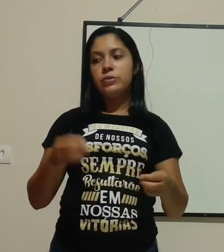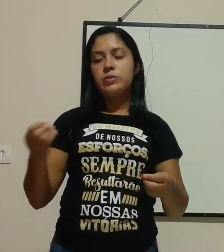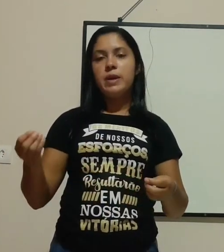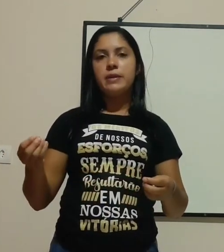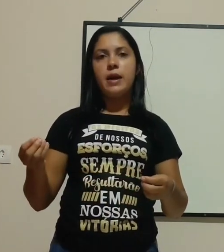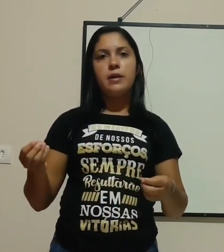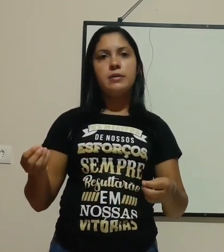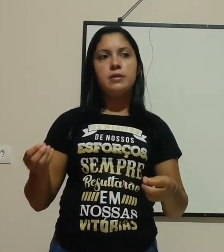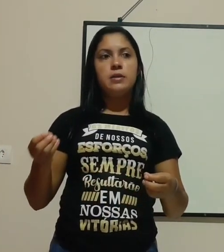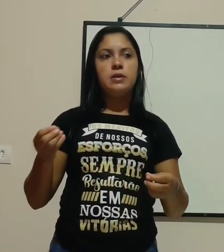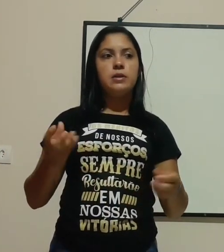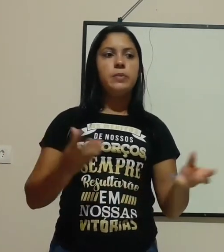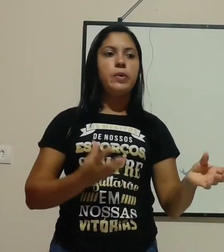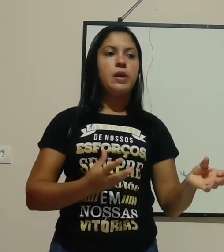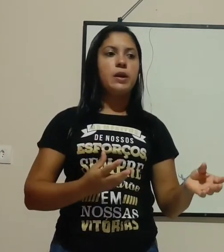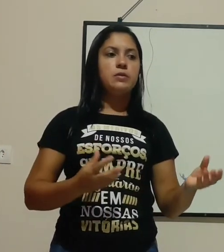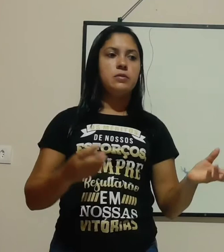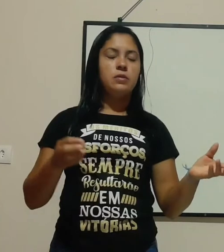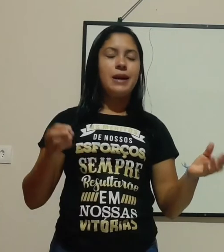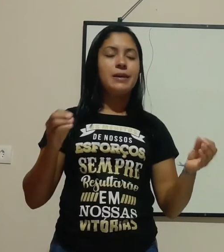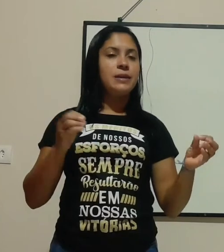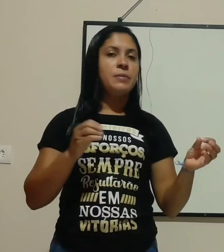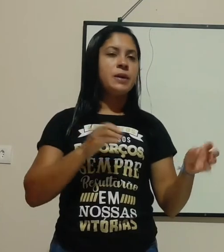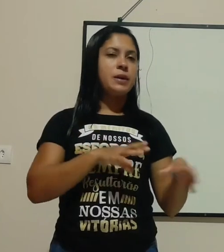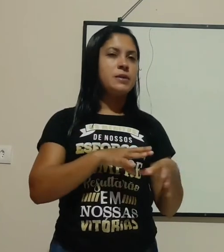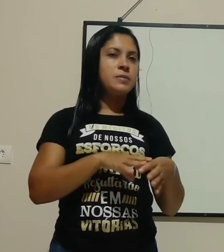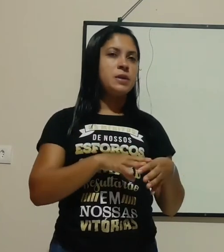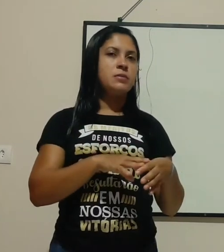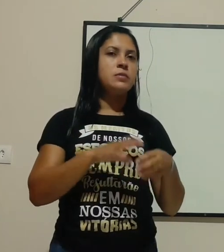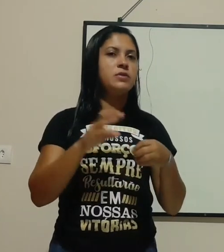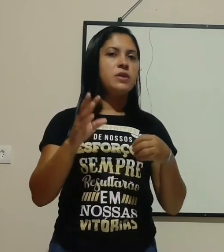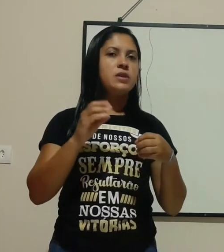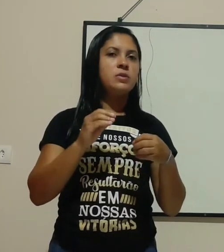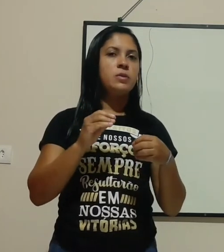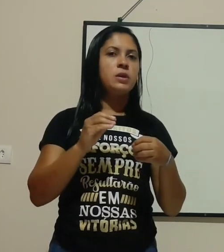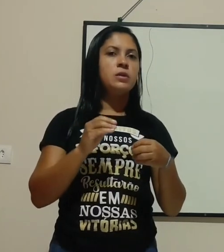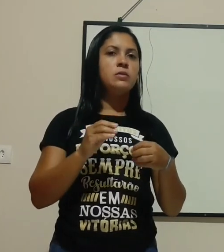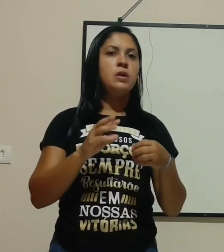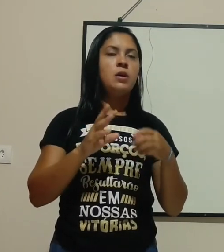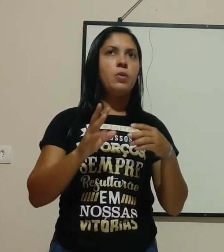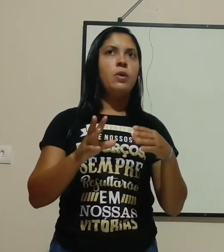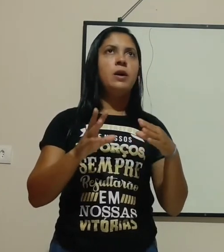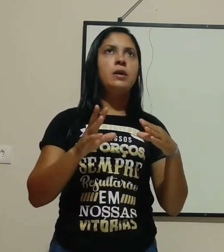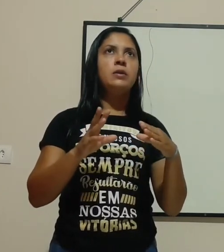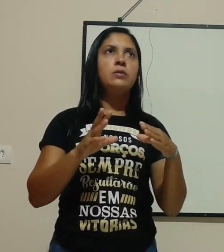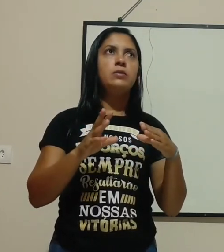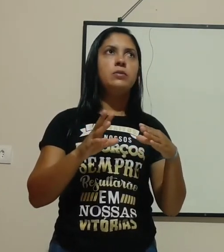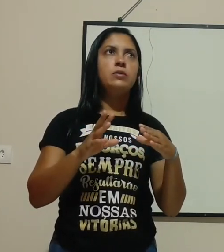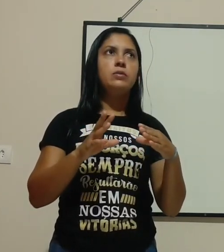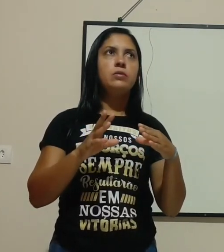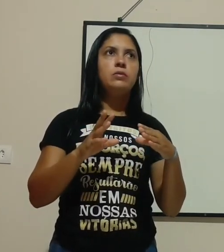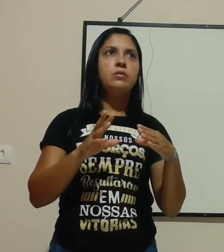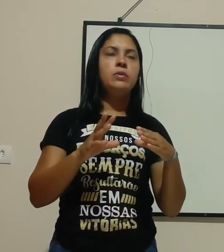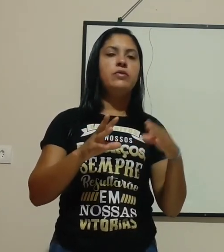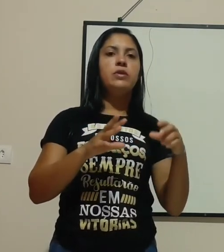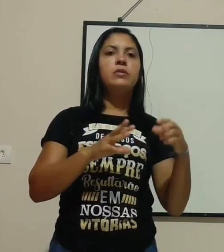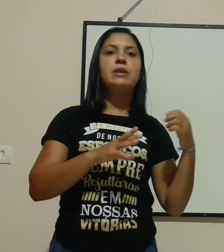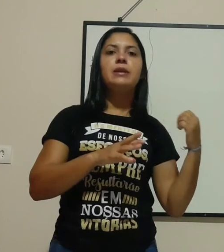dos metais. Se por acaso, aqui na minha casa mesmo, de vez em quando, quando o meu fogão está